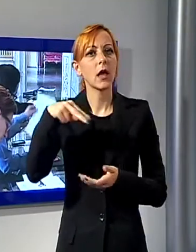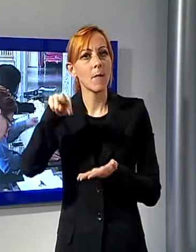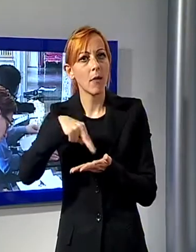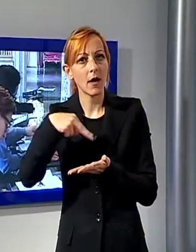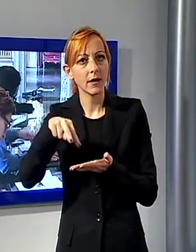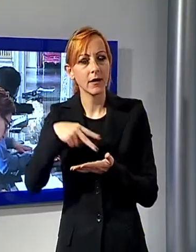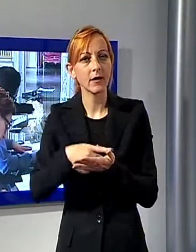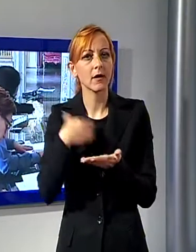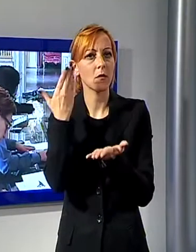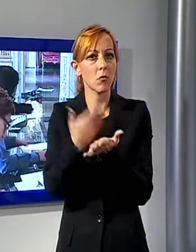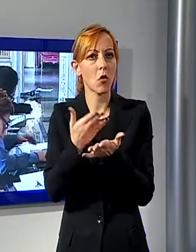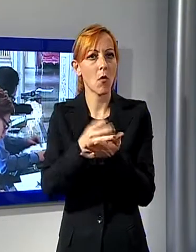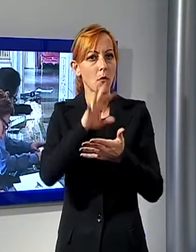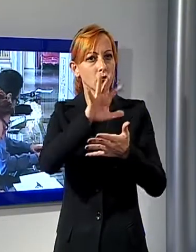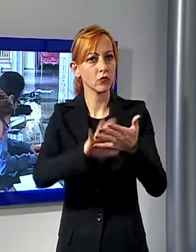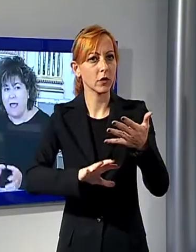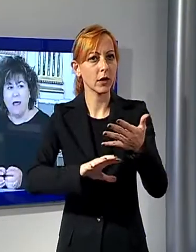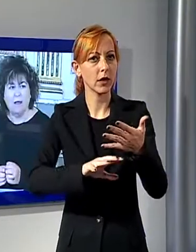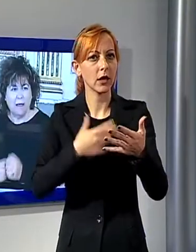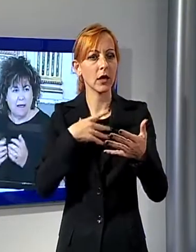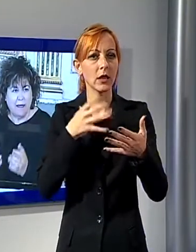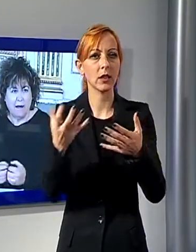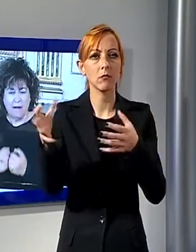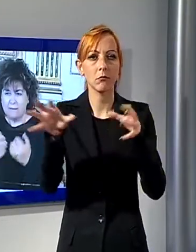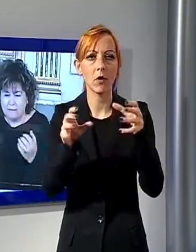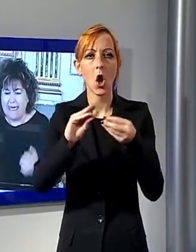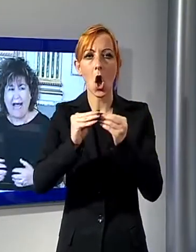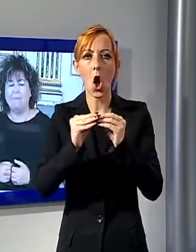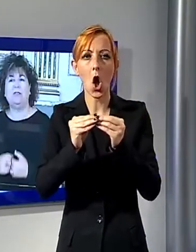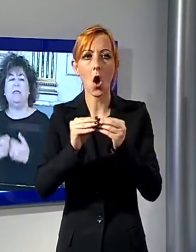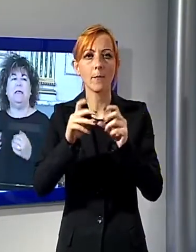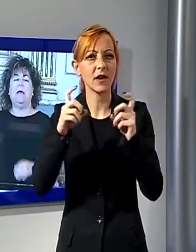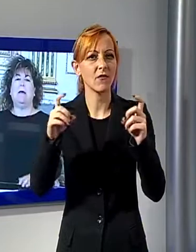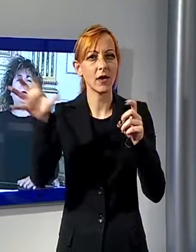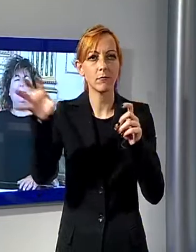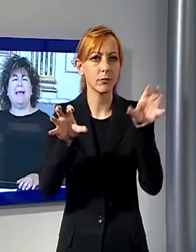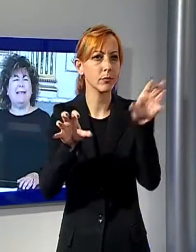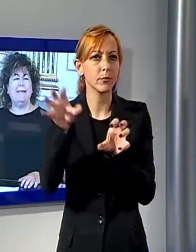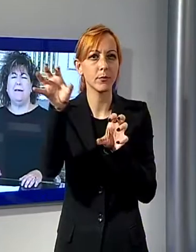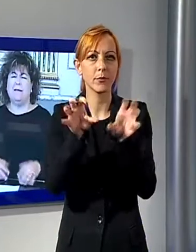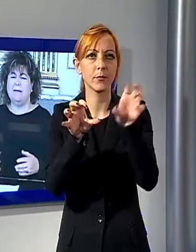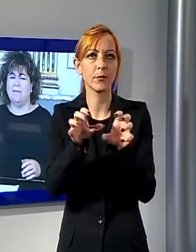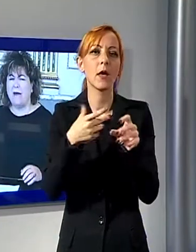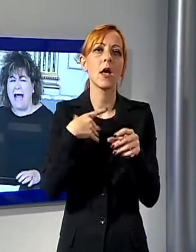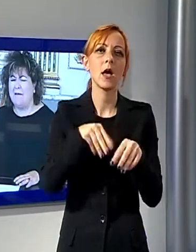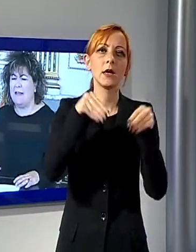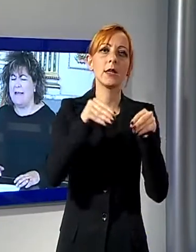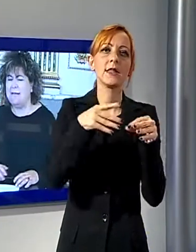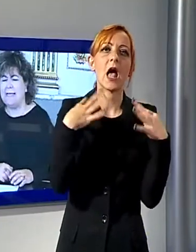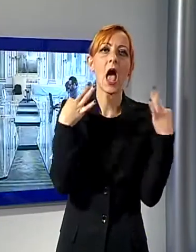Terra attraverso un montaggio di frammenti di alcune sue opere, dall'Amico dell'Angelo fino a quelle degli ultimi anni, come un uscio